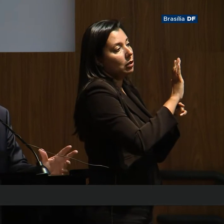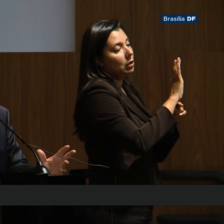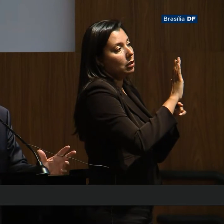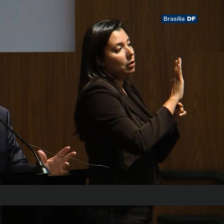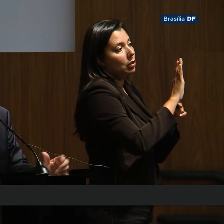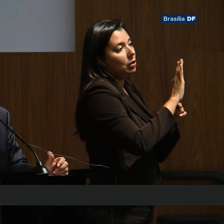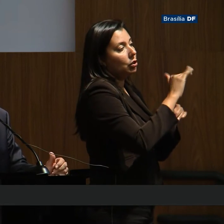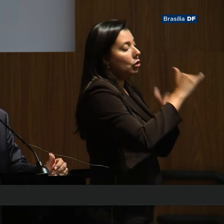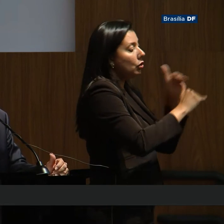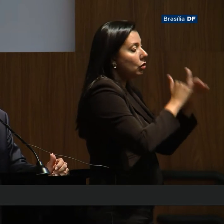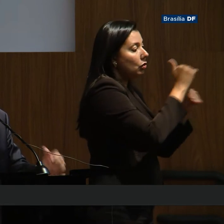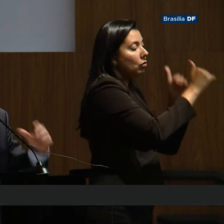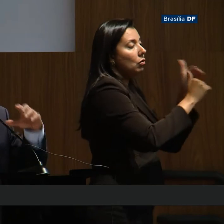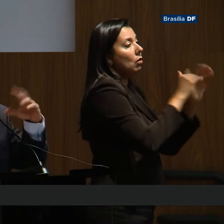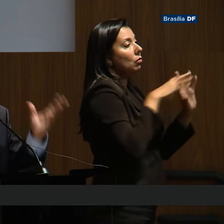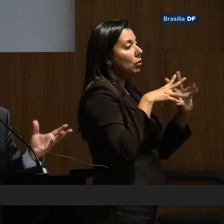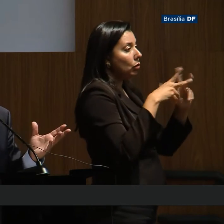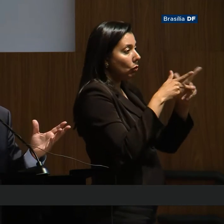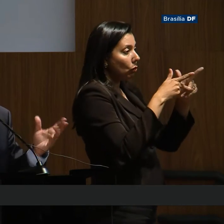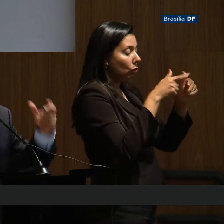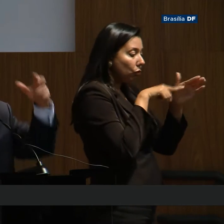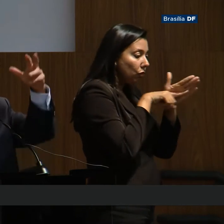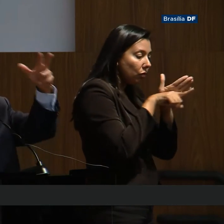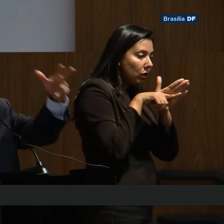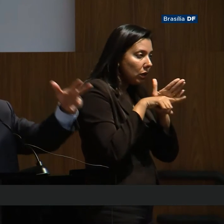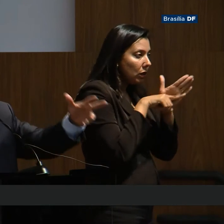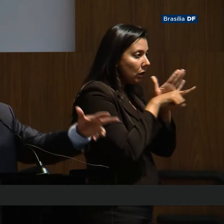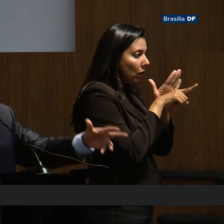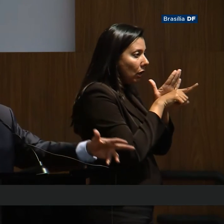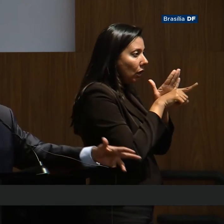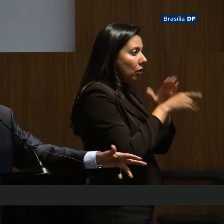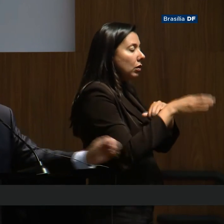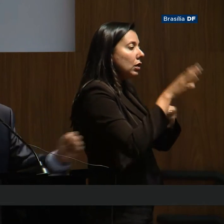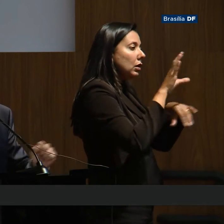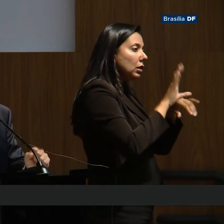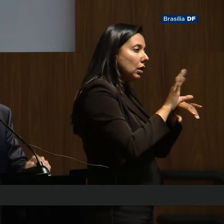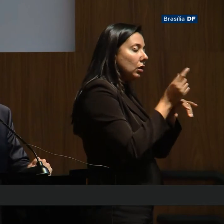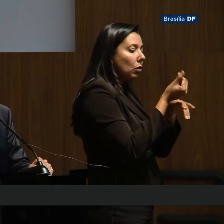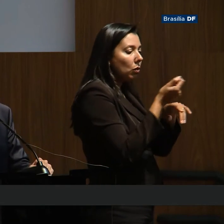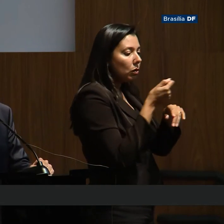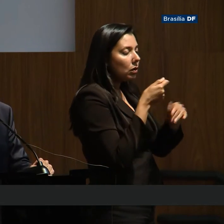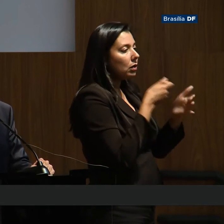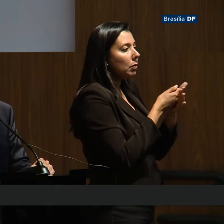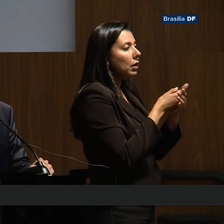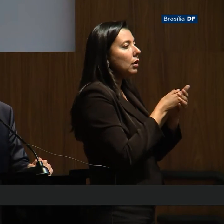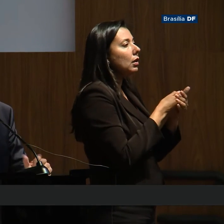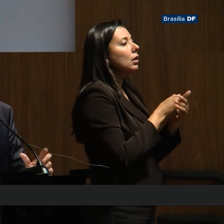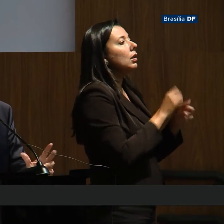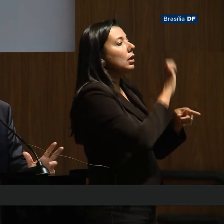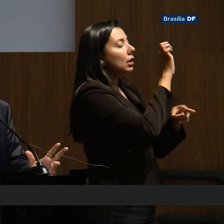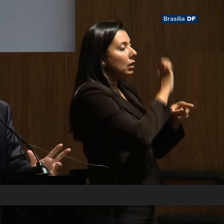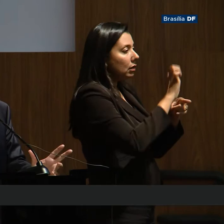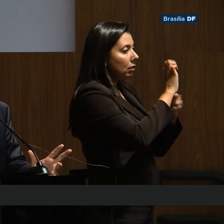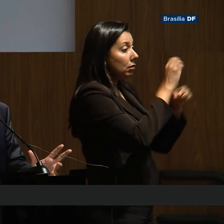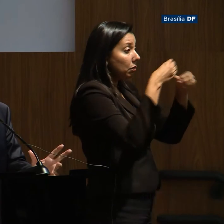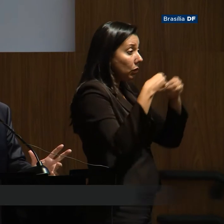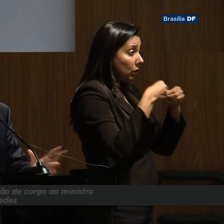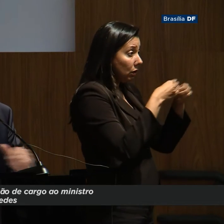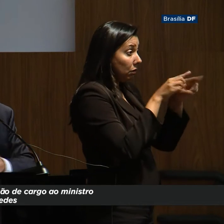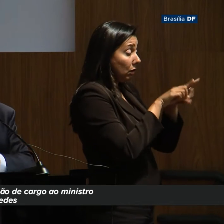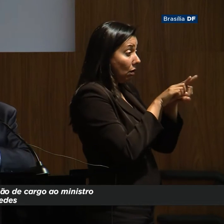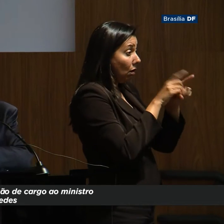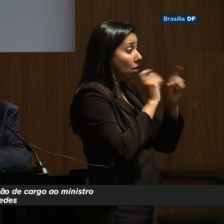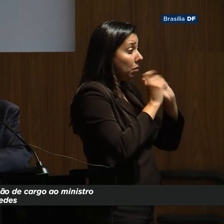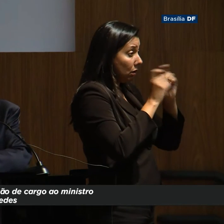as várias dimensões. A dimensão fiscal, descentralizando recursos para estados e municípios. A dimensão administrativa,